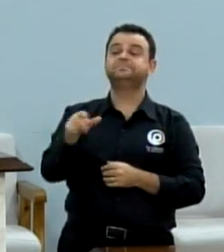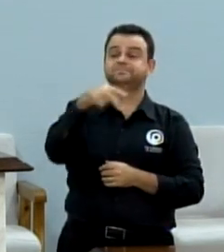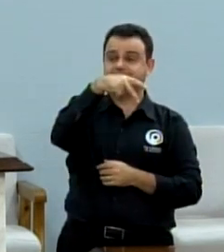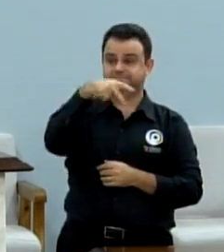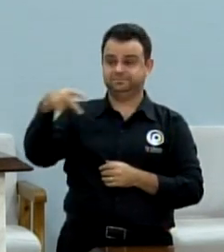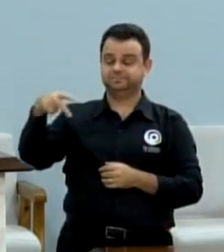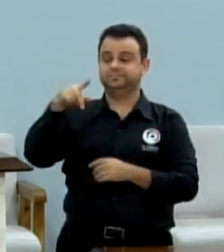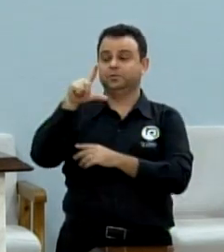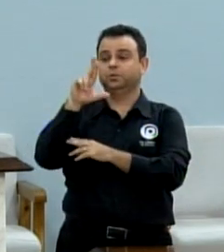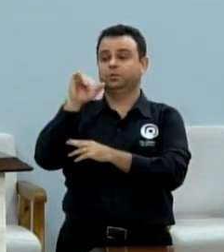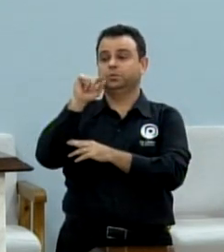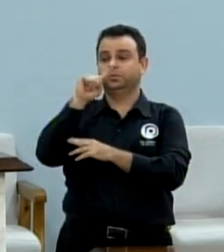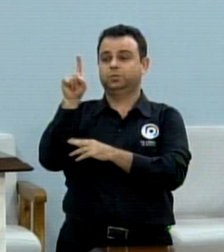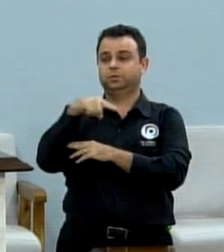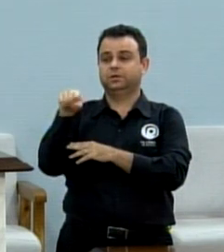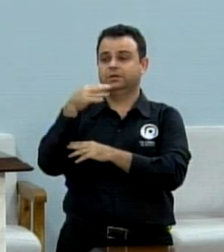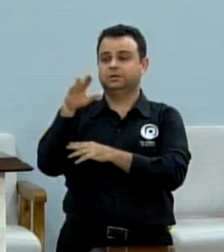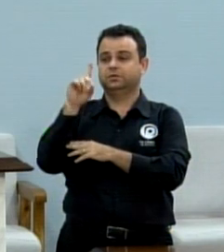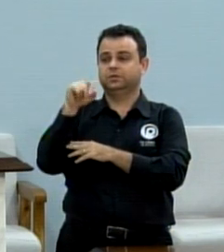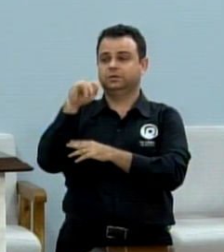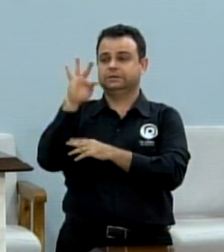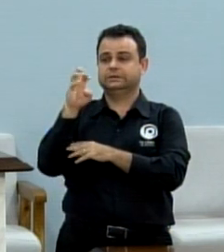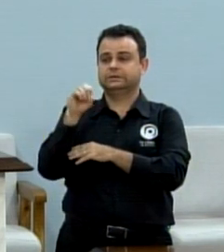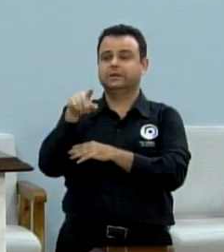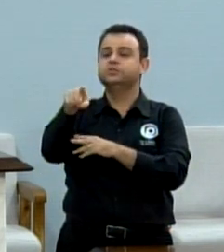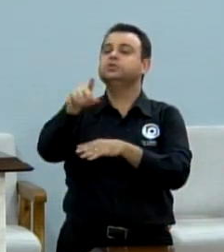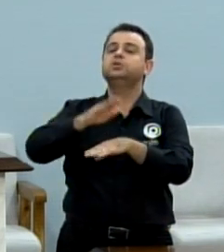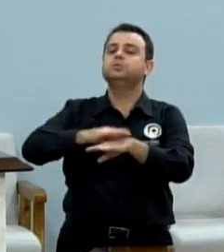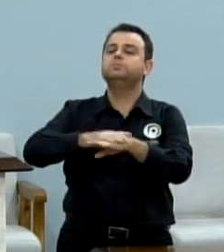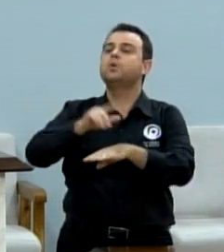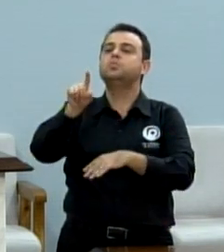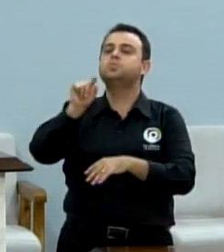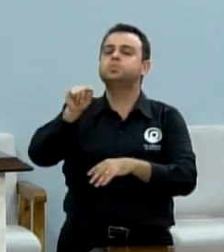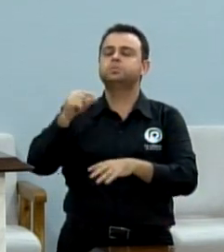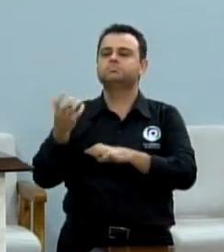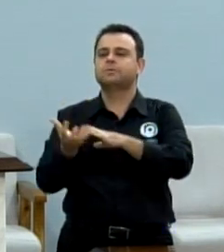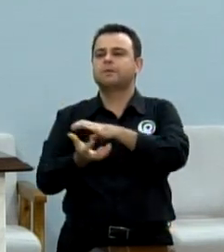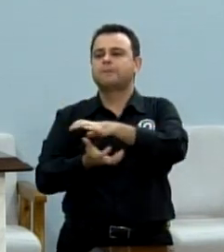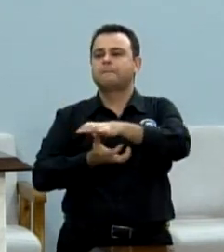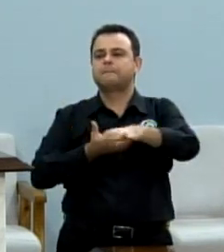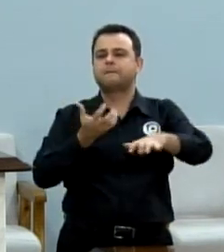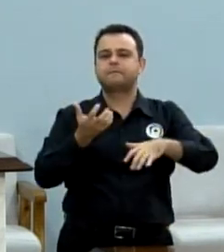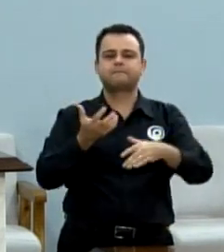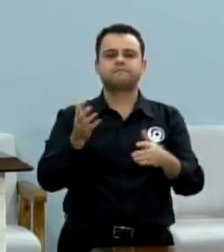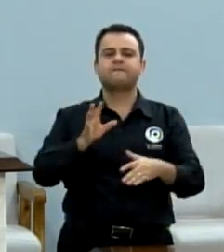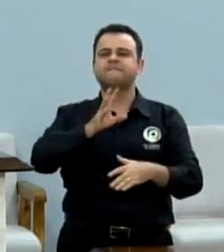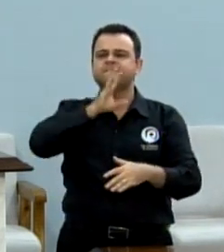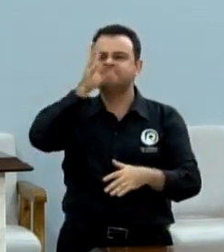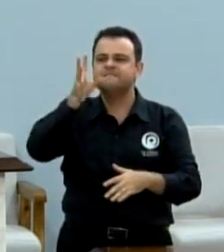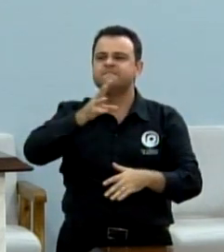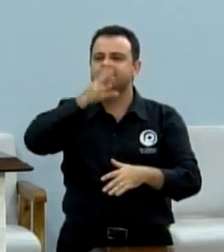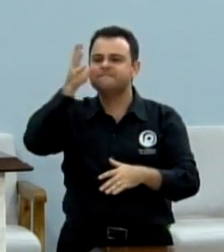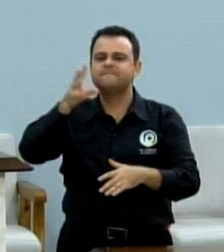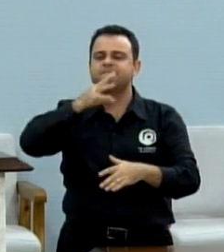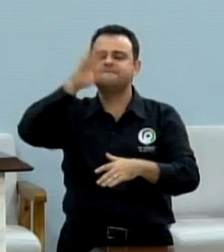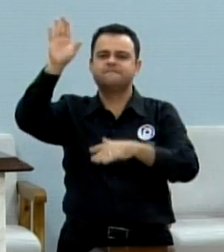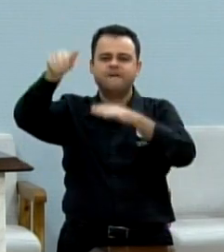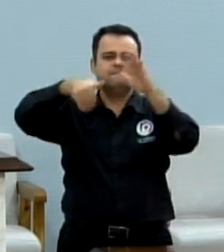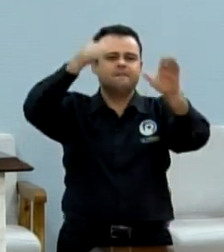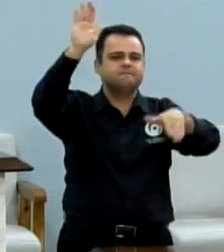Donizete Preto, está tumultuando o processo, convocando eleições sabidamente